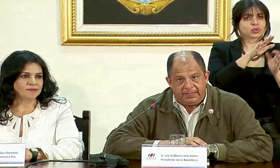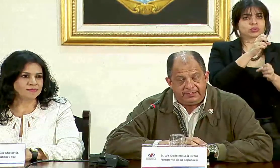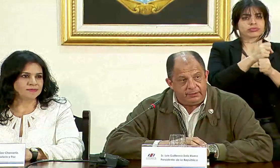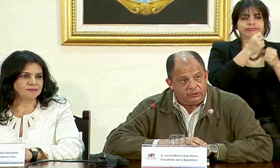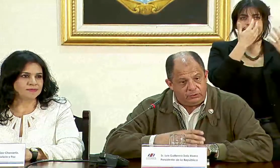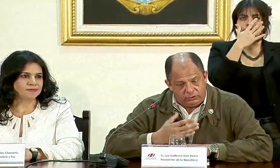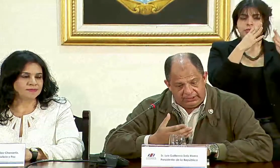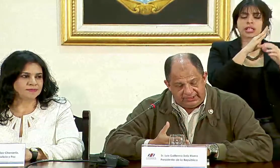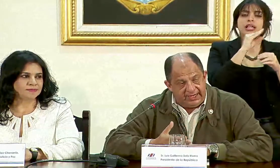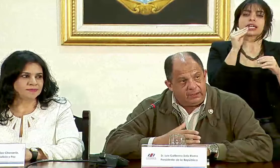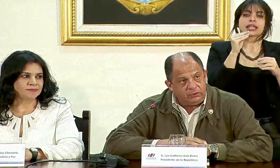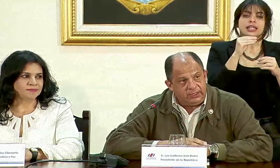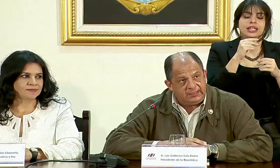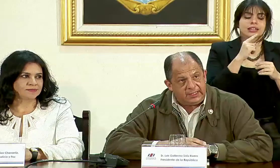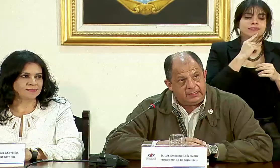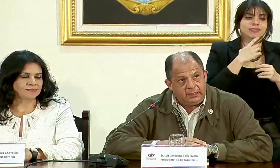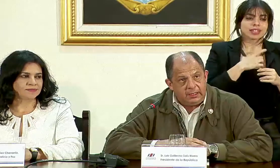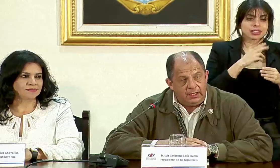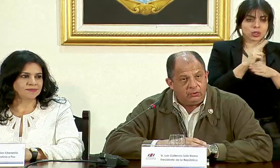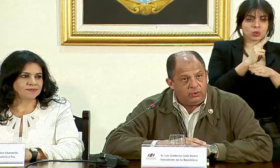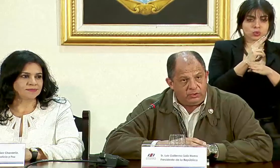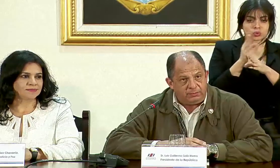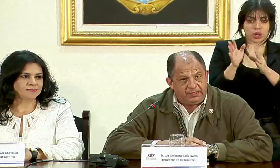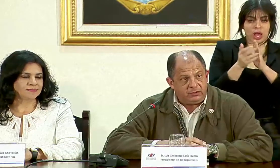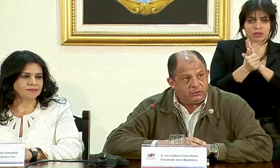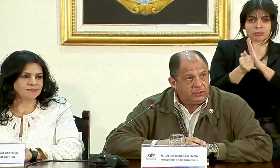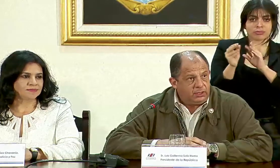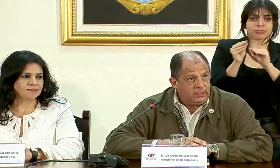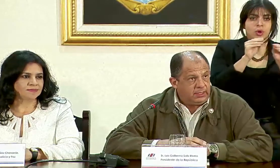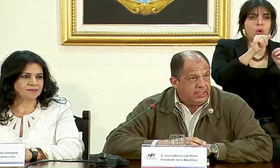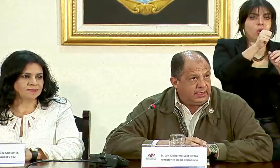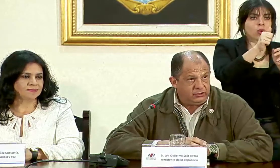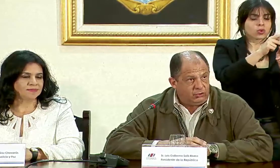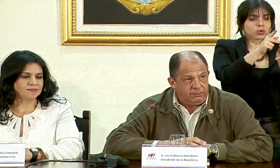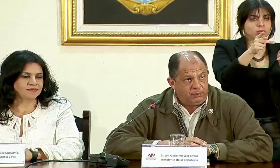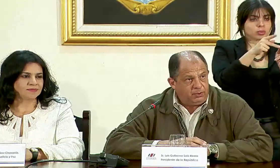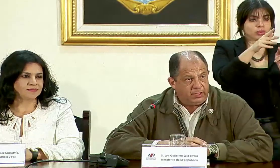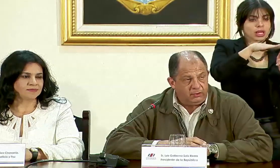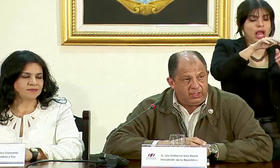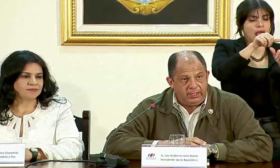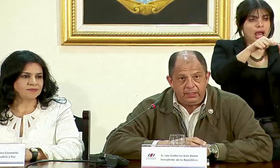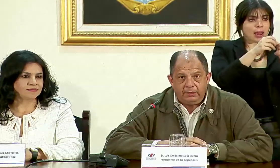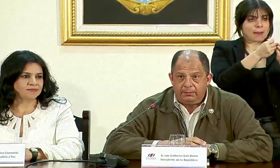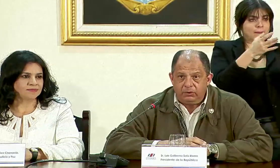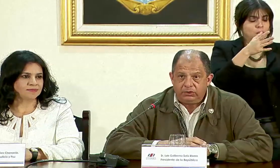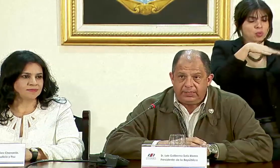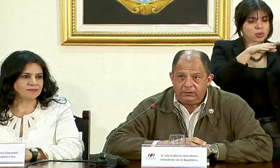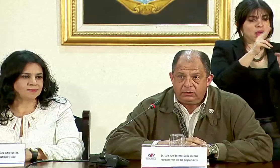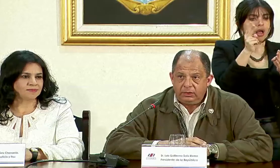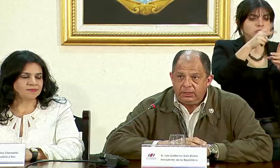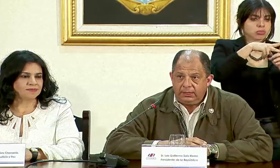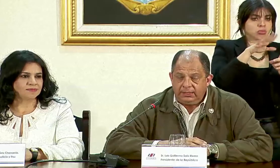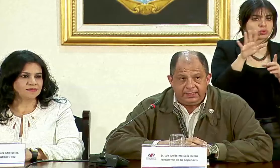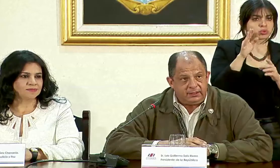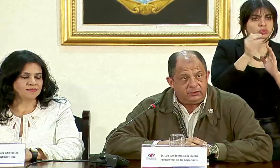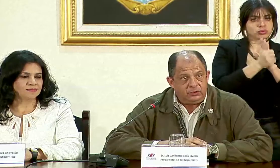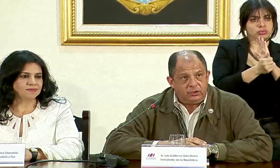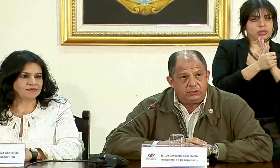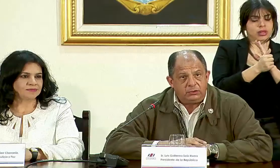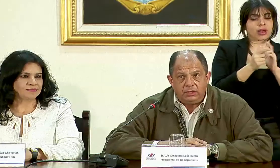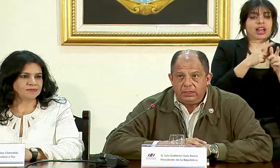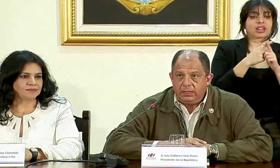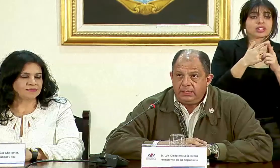desea utilizar en un nuevo espacio de la gestión pública. No hay, por lo tanto, ni